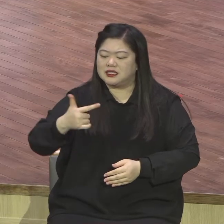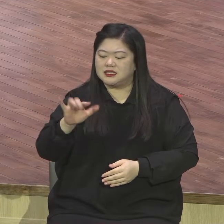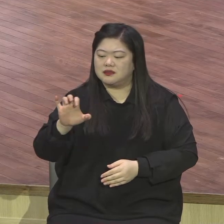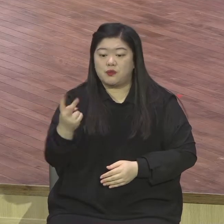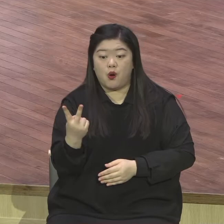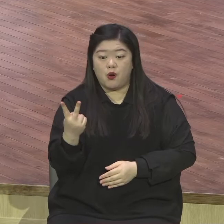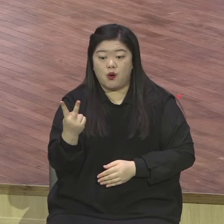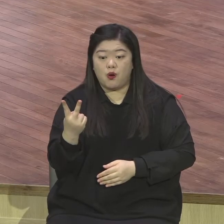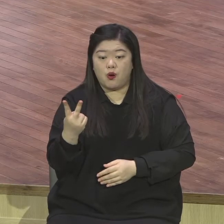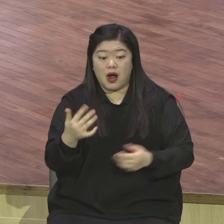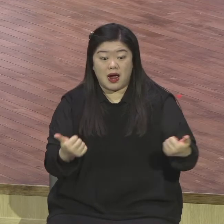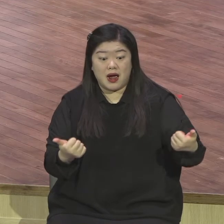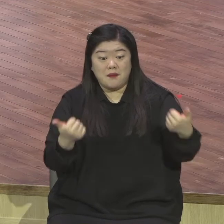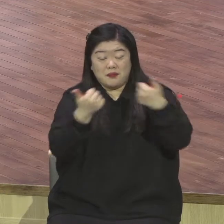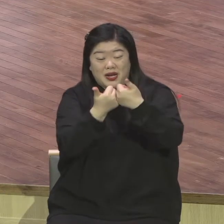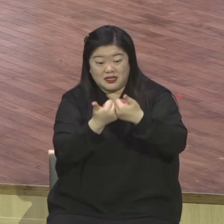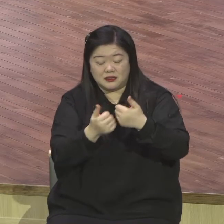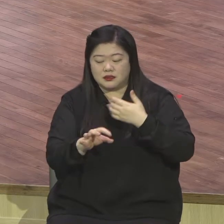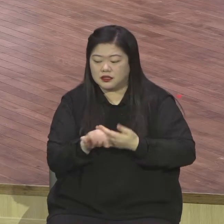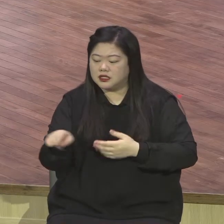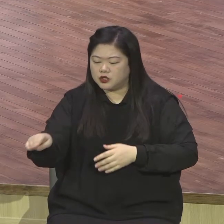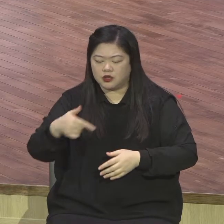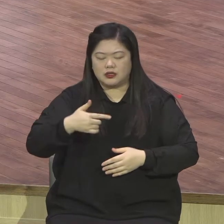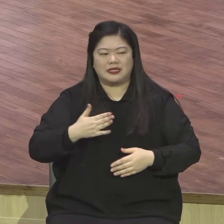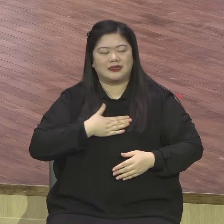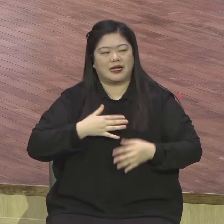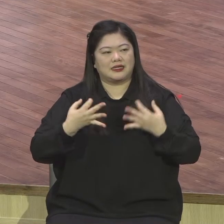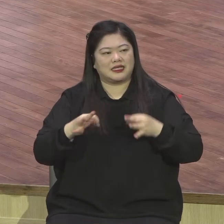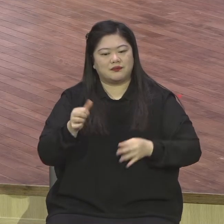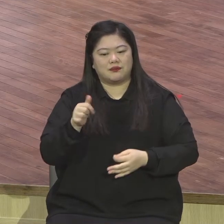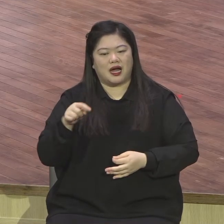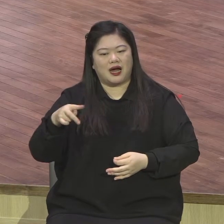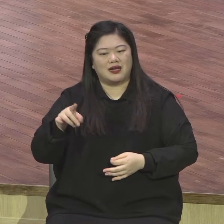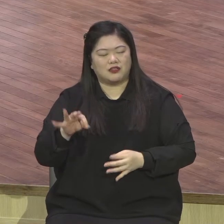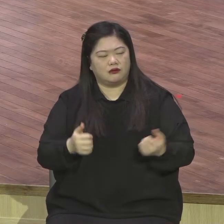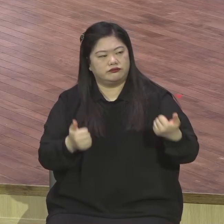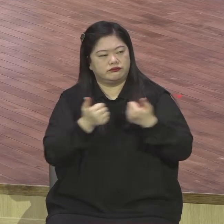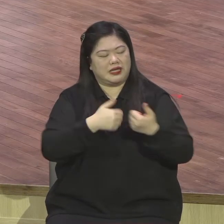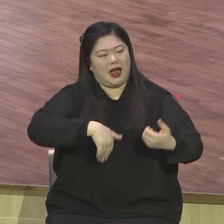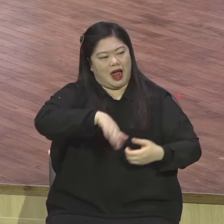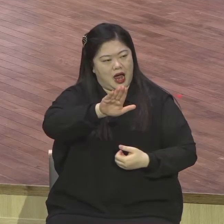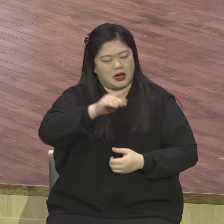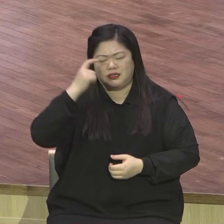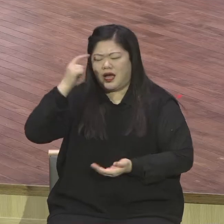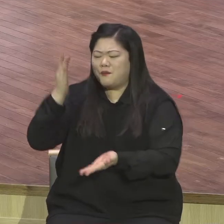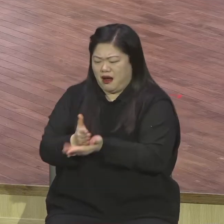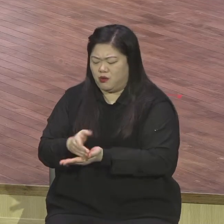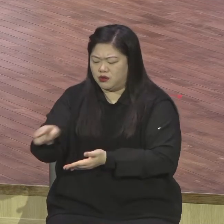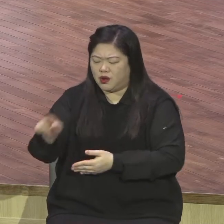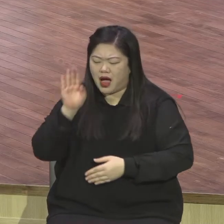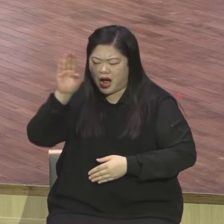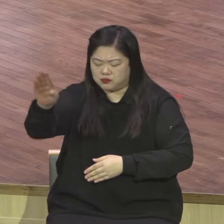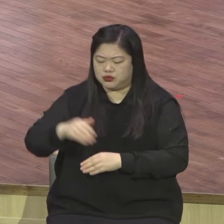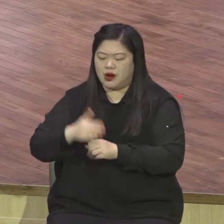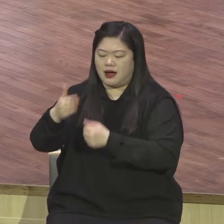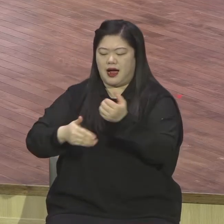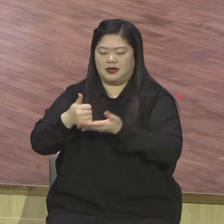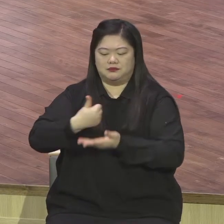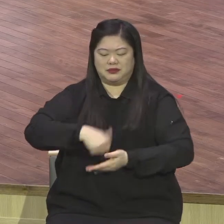나가는 게 하승이가 난 것이 아니라 만군의 여호와 하나님이 나간다라고 대진표를 바꾸라. 그래서